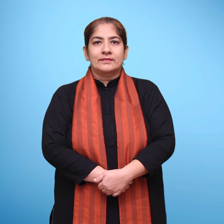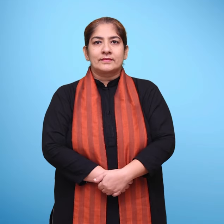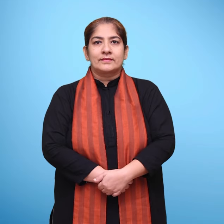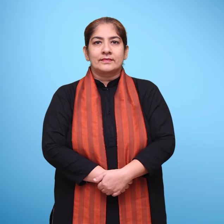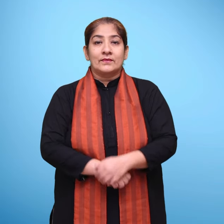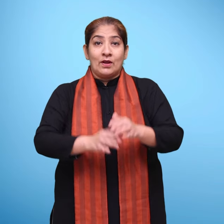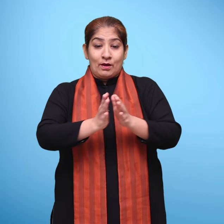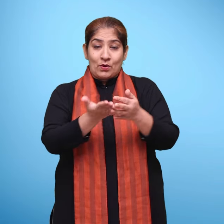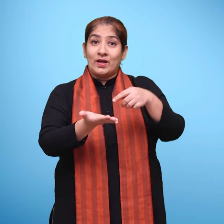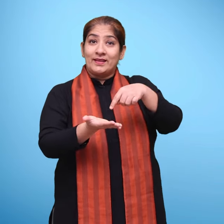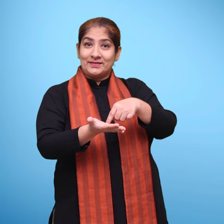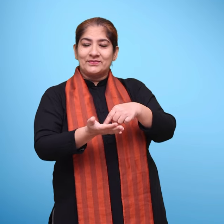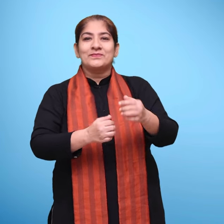प्रिफेसर पुस्तक के बारे में